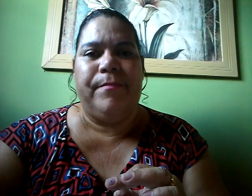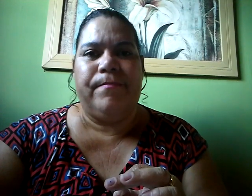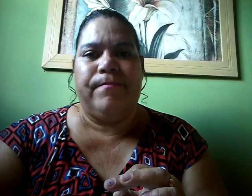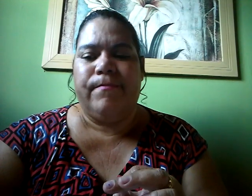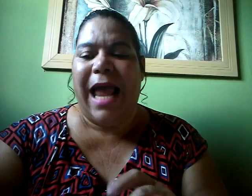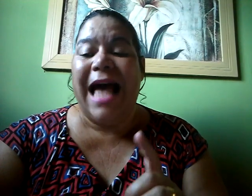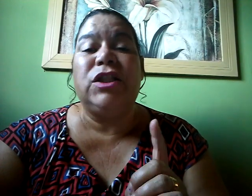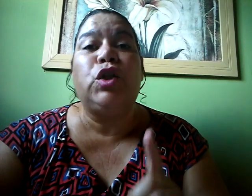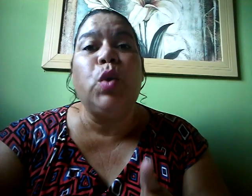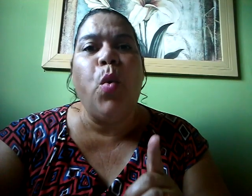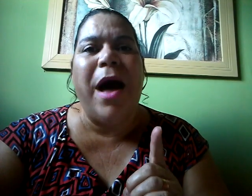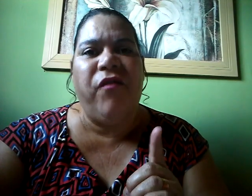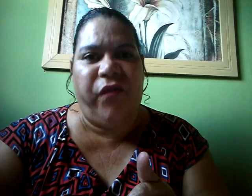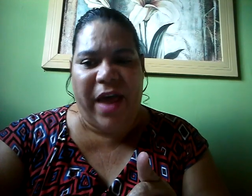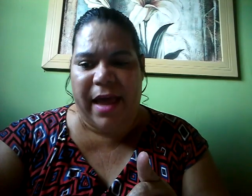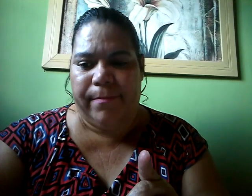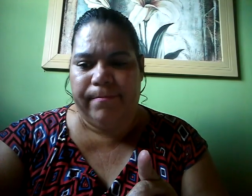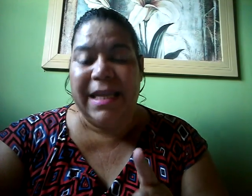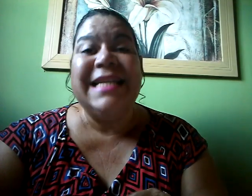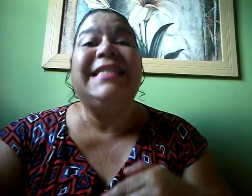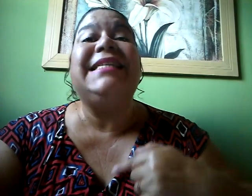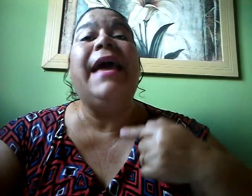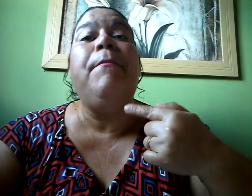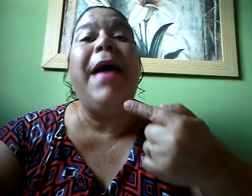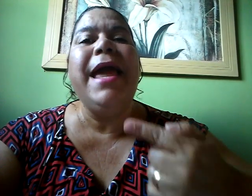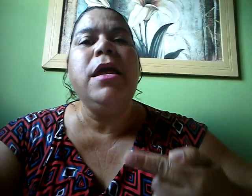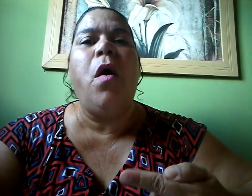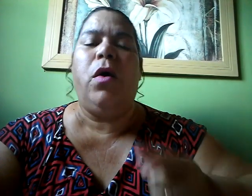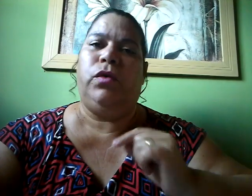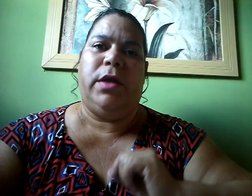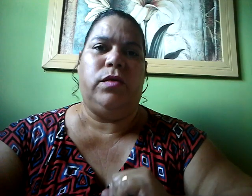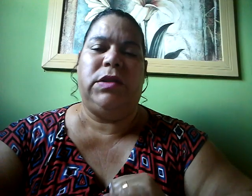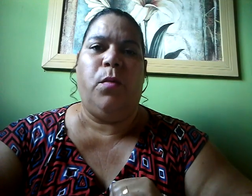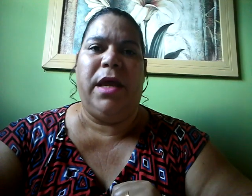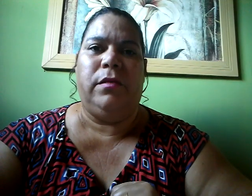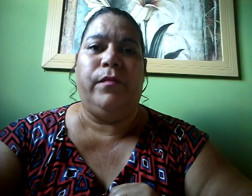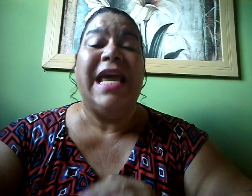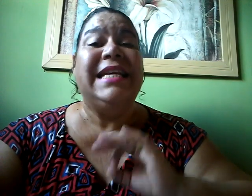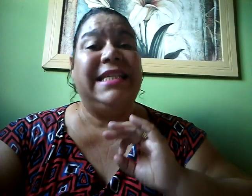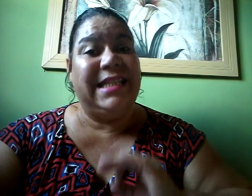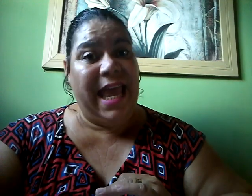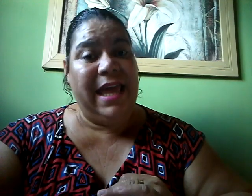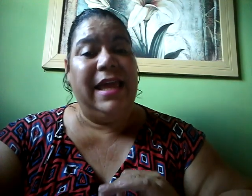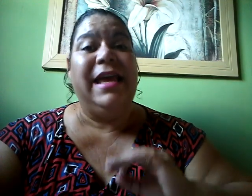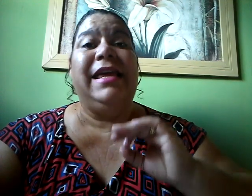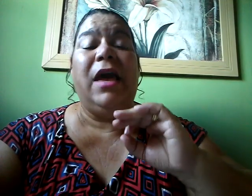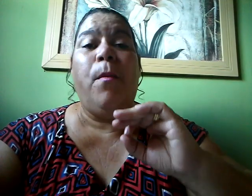a sua fé ser maior do que o seu medo Sei que o